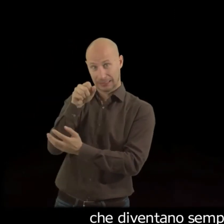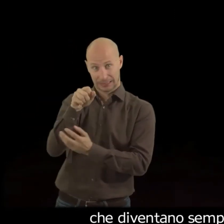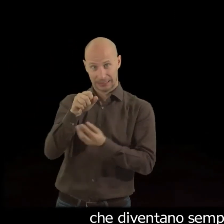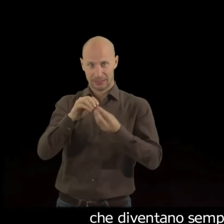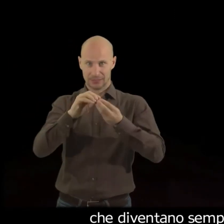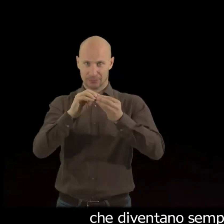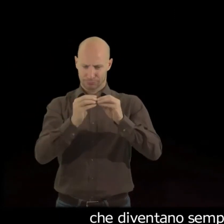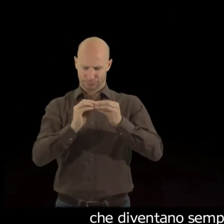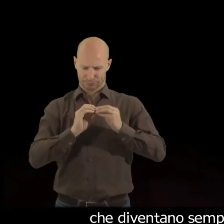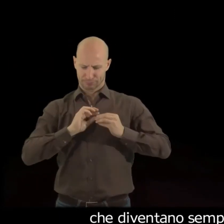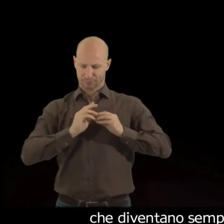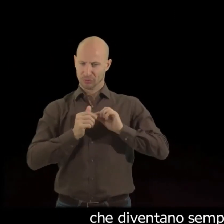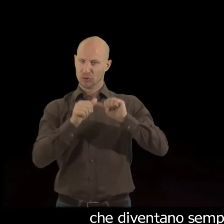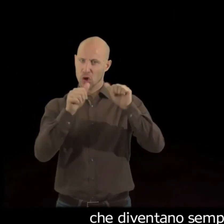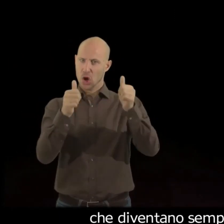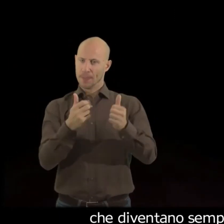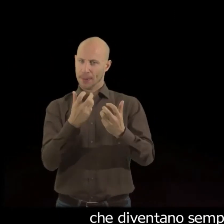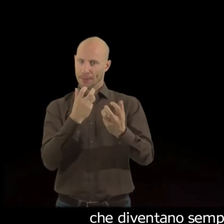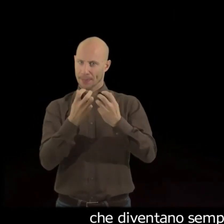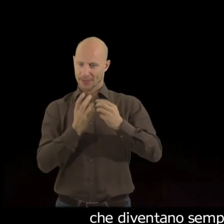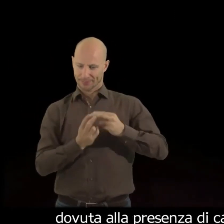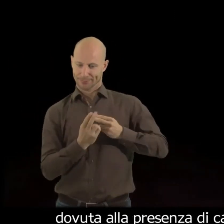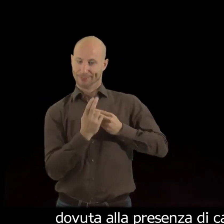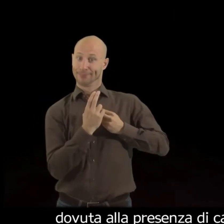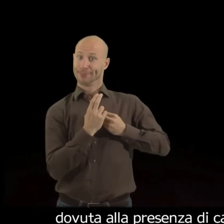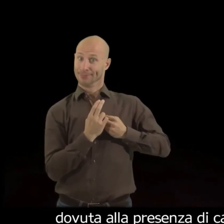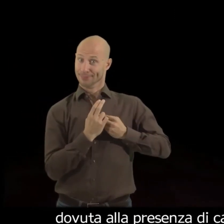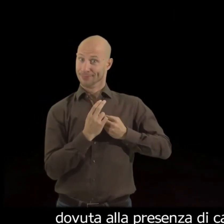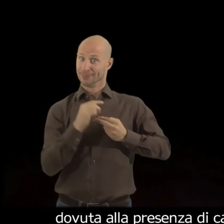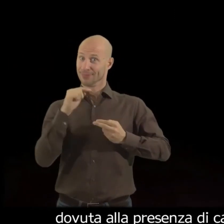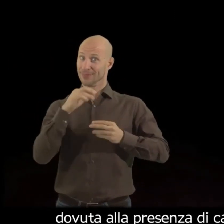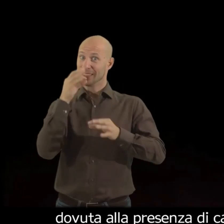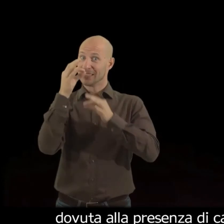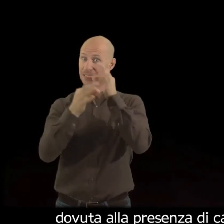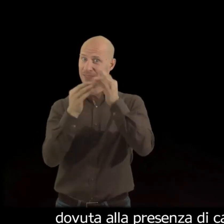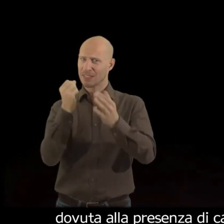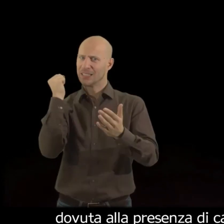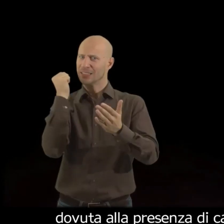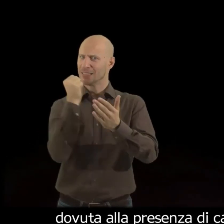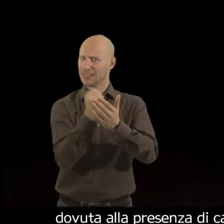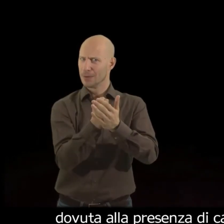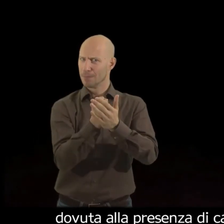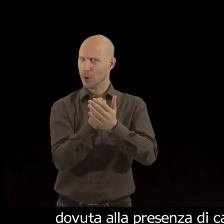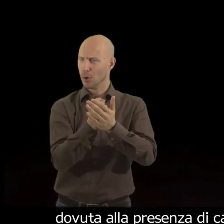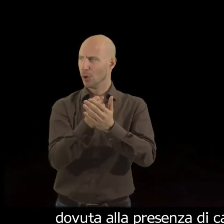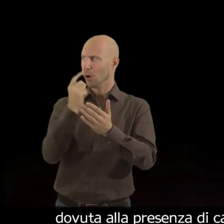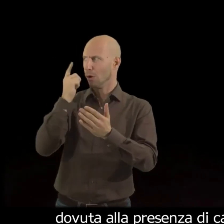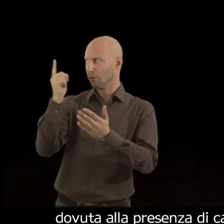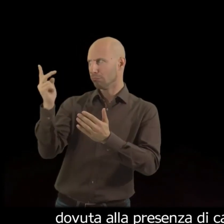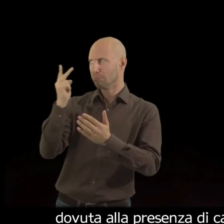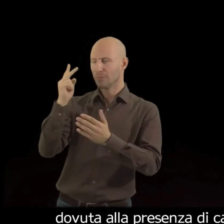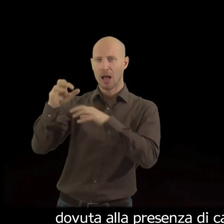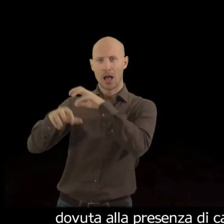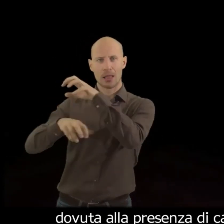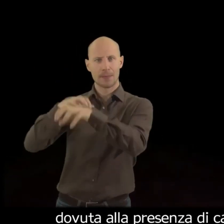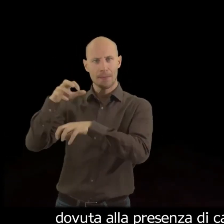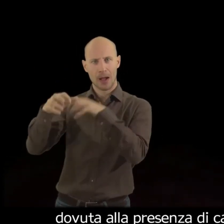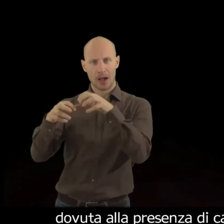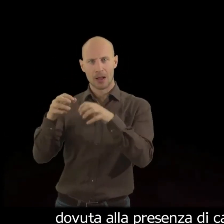alla maggiore disponibilità di avorio dovuta alla presenza di cacciatori di cetacei, indossa, in forma stilizzata, la simbolizzazione dei